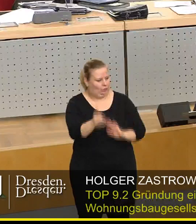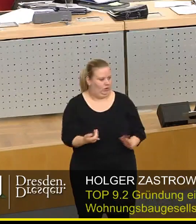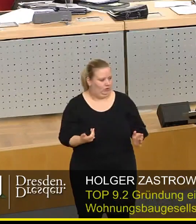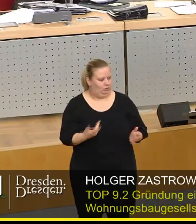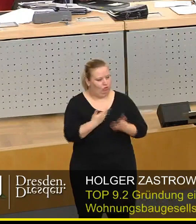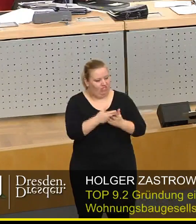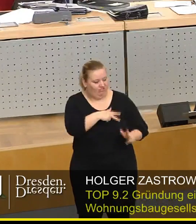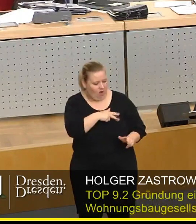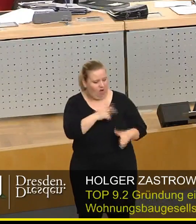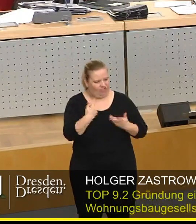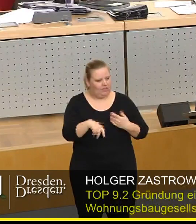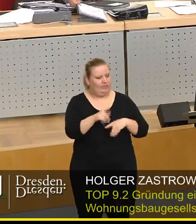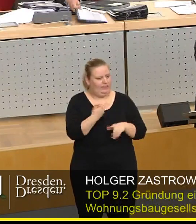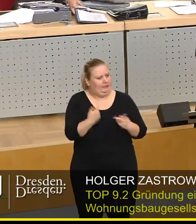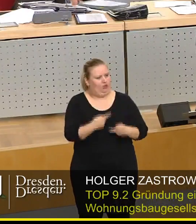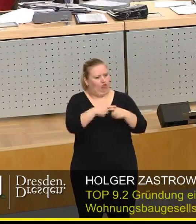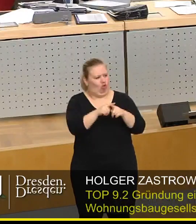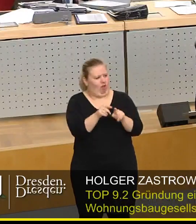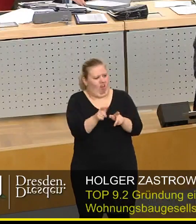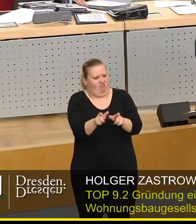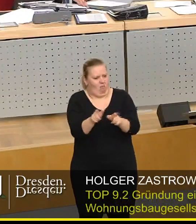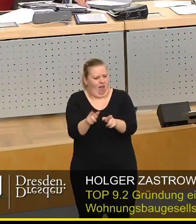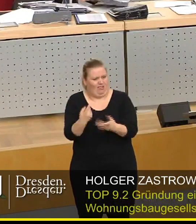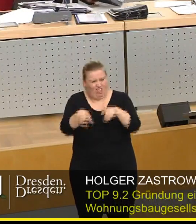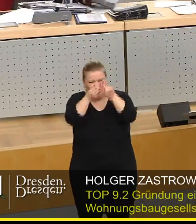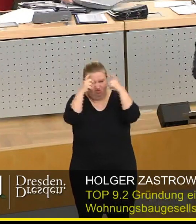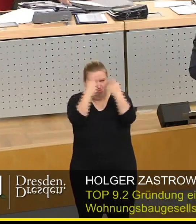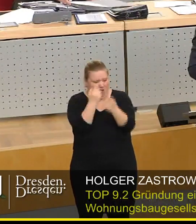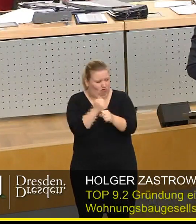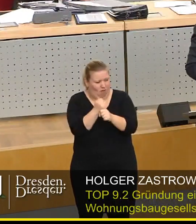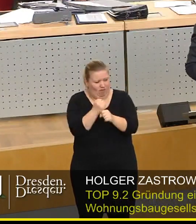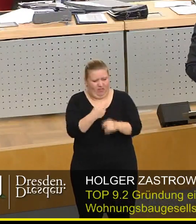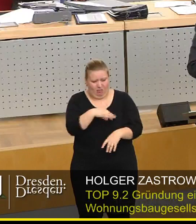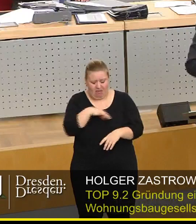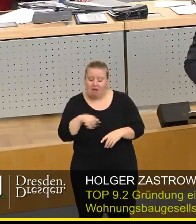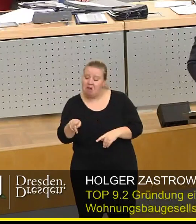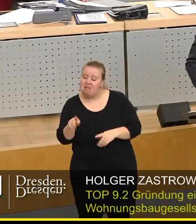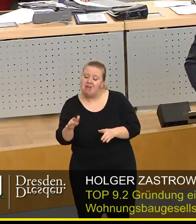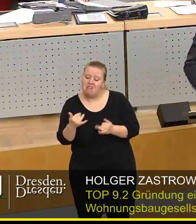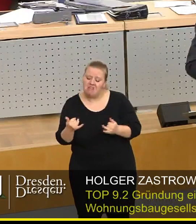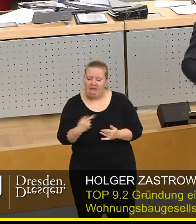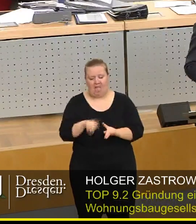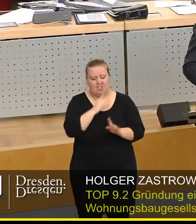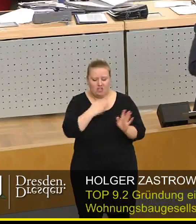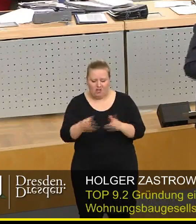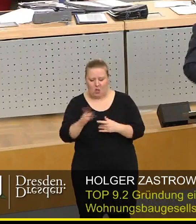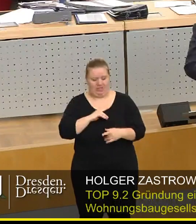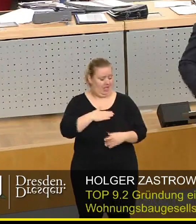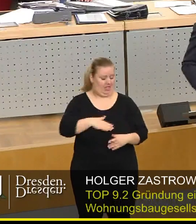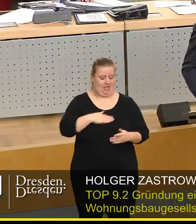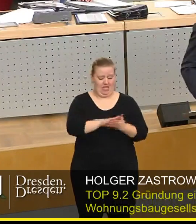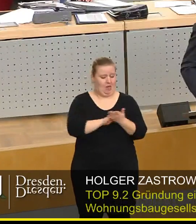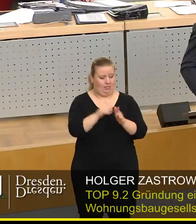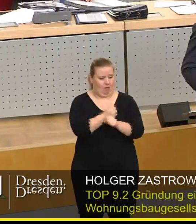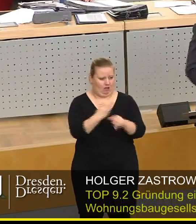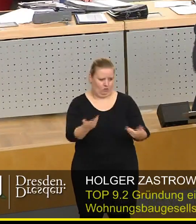hier sich zum größten Steuervermeider aufspielen, der Staat und sonst kritisch auf den Privaten schaut, das ist unseriös, das machen wir nie und